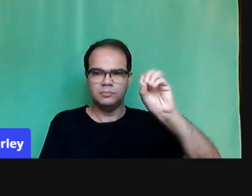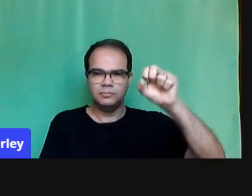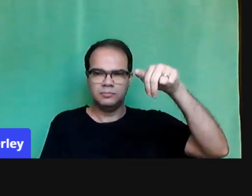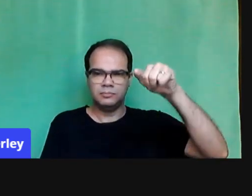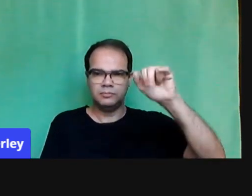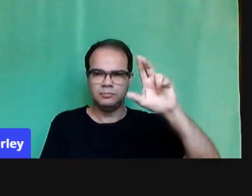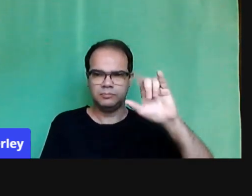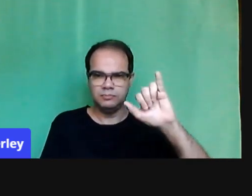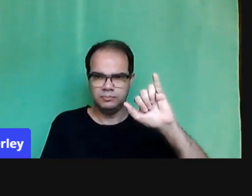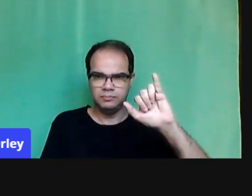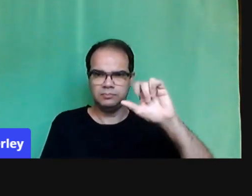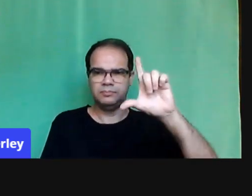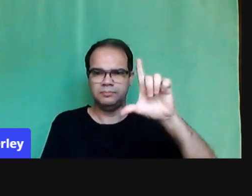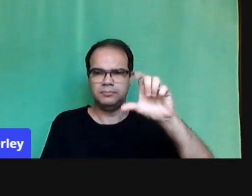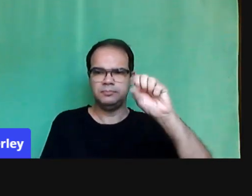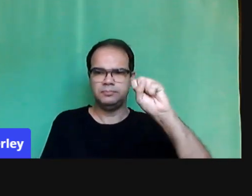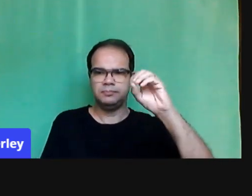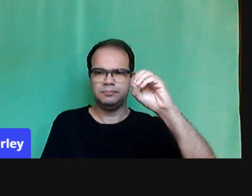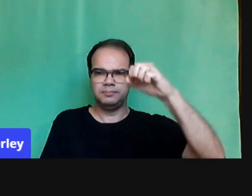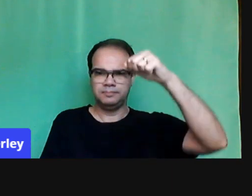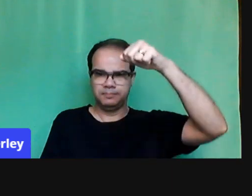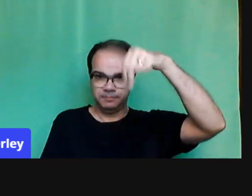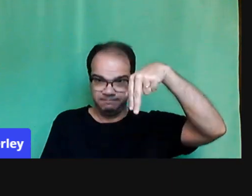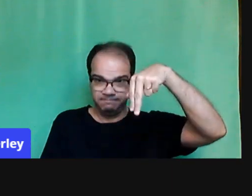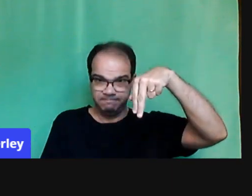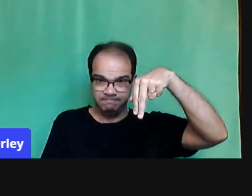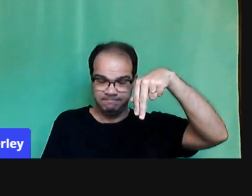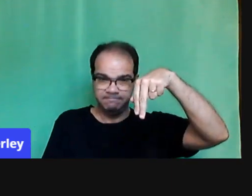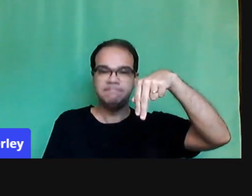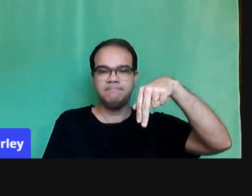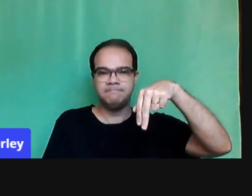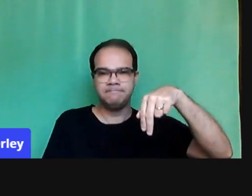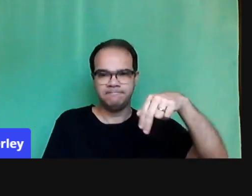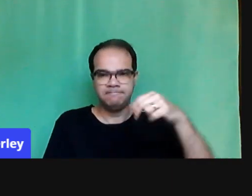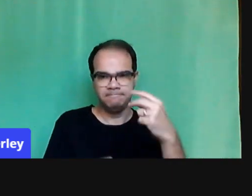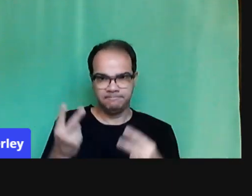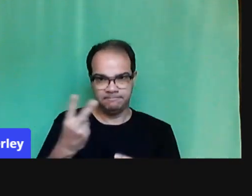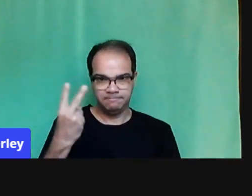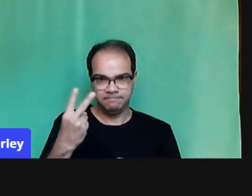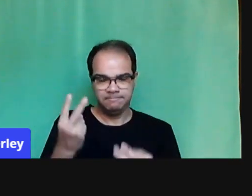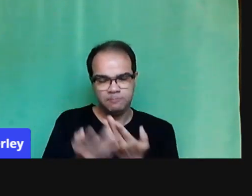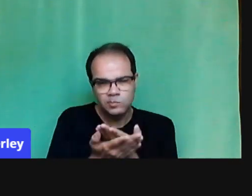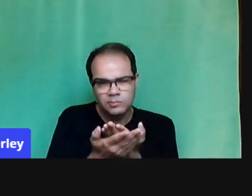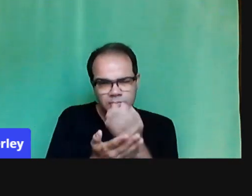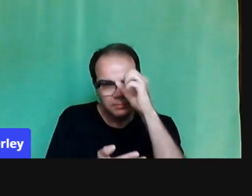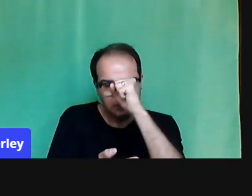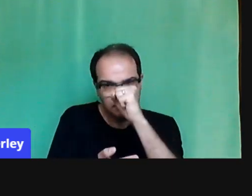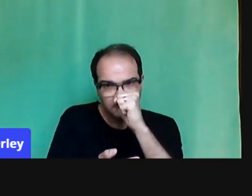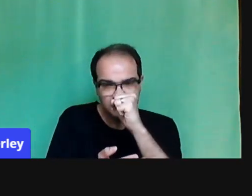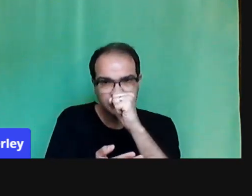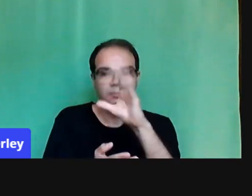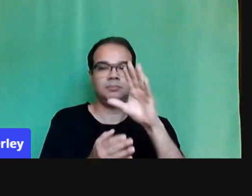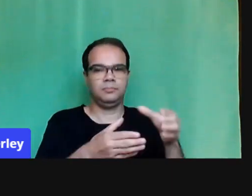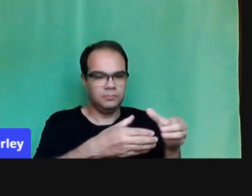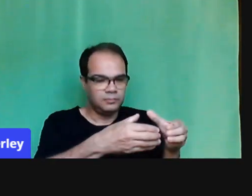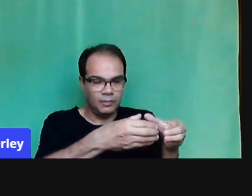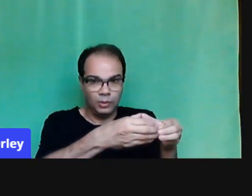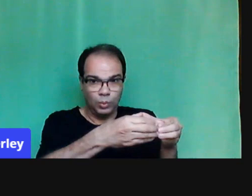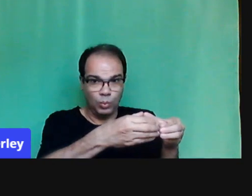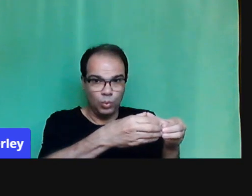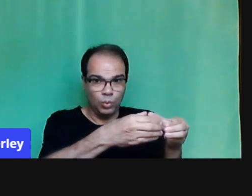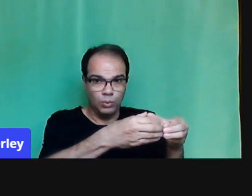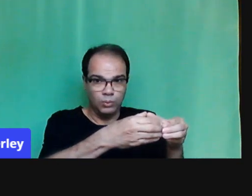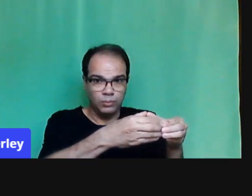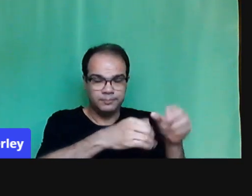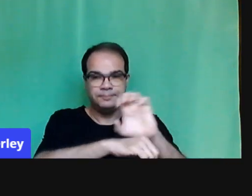dados, né? Que nos ajudam a compreender esse cenário. Um grupo de pesquisa de Minas